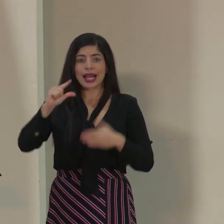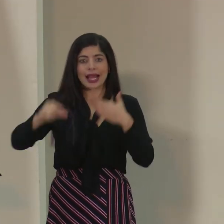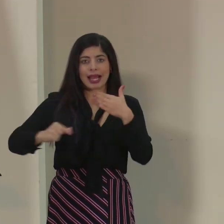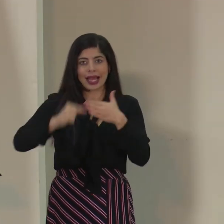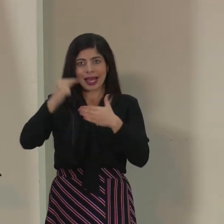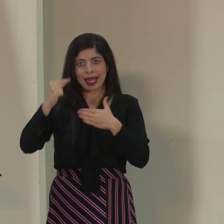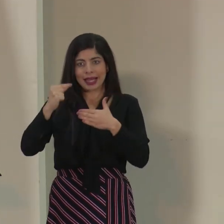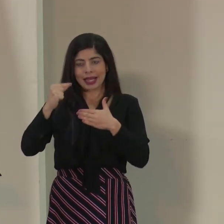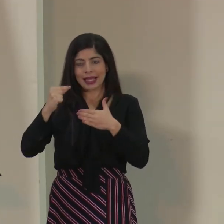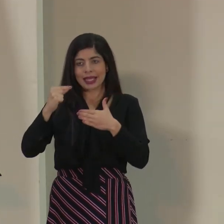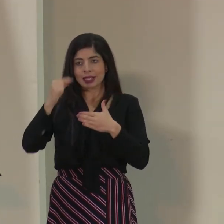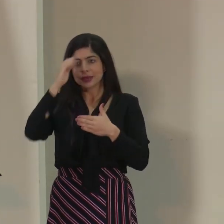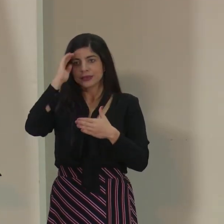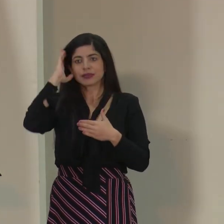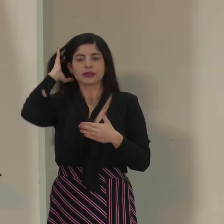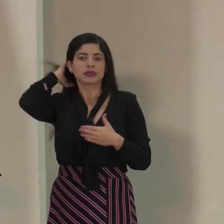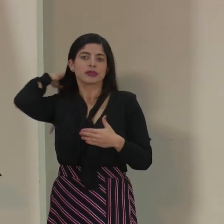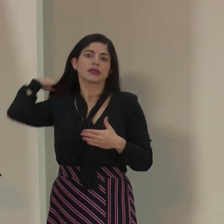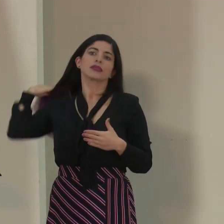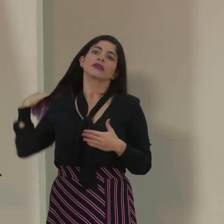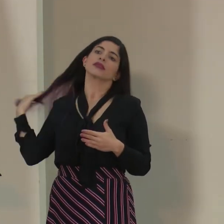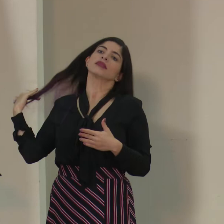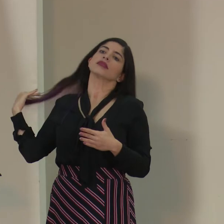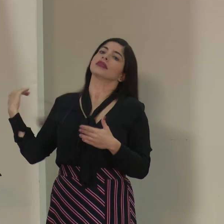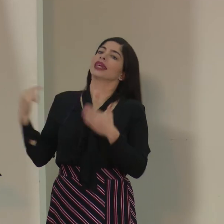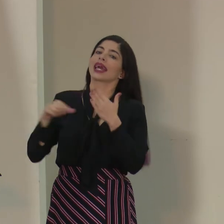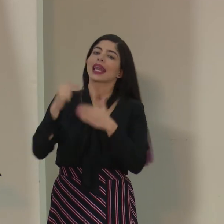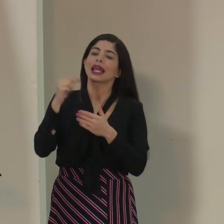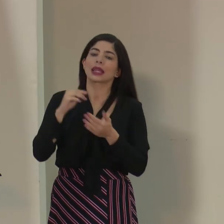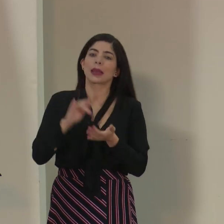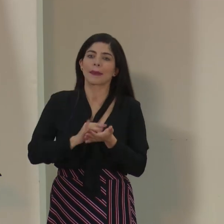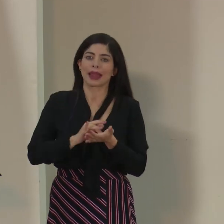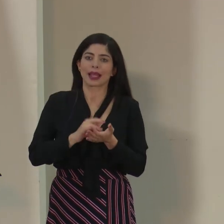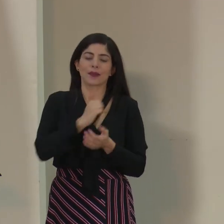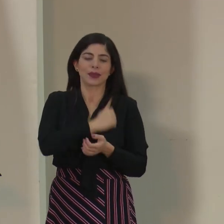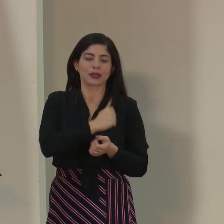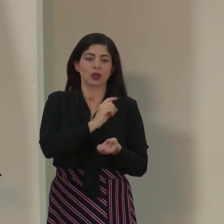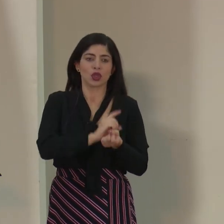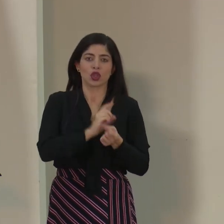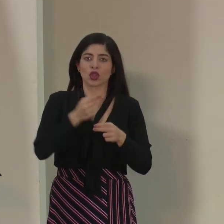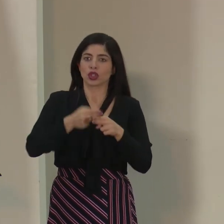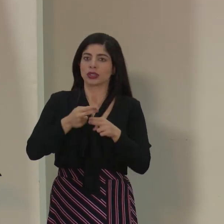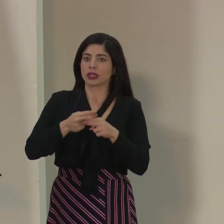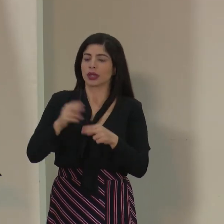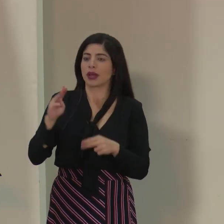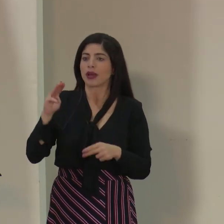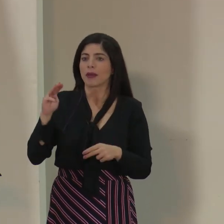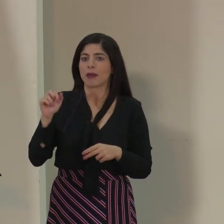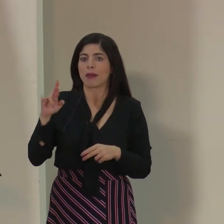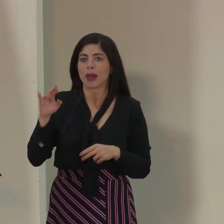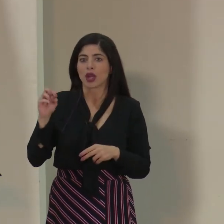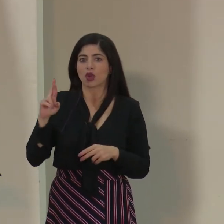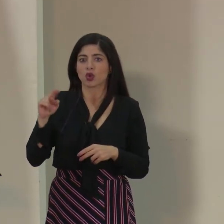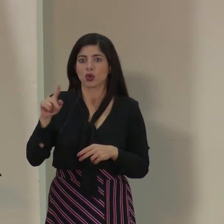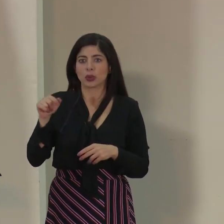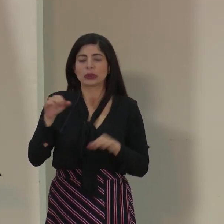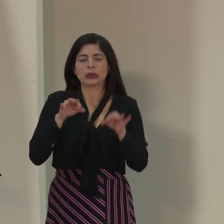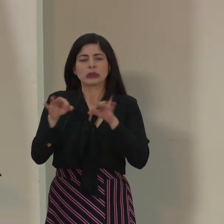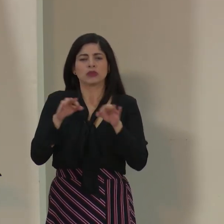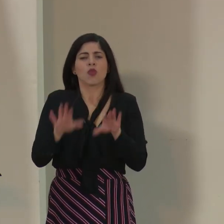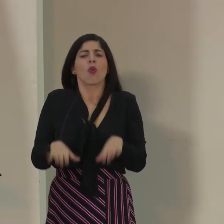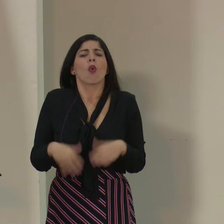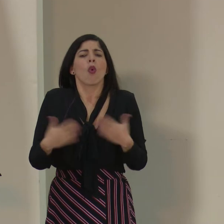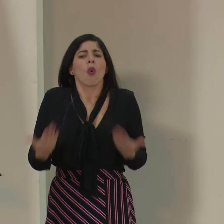general, gerente médico, perdón, disculpe doctor, el doctor Mario Ruiz, no detallará cómo se está